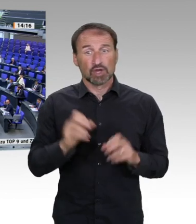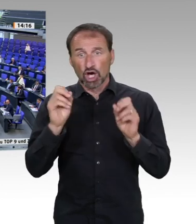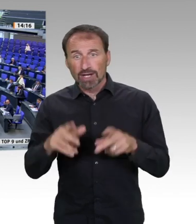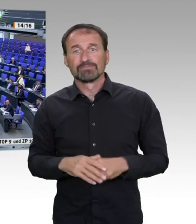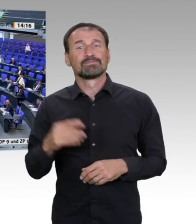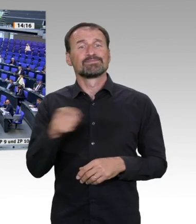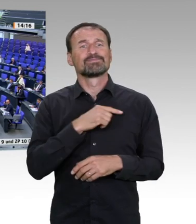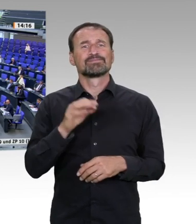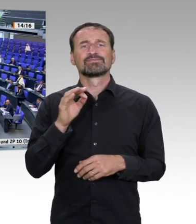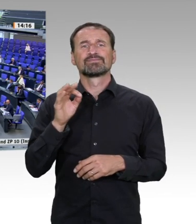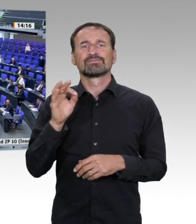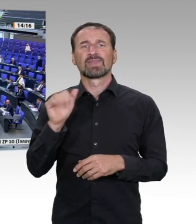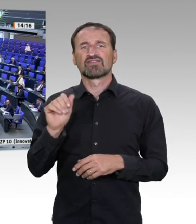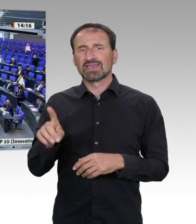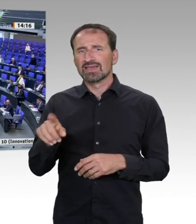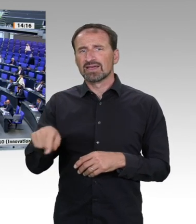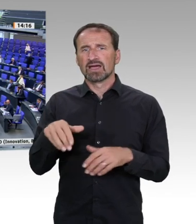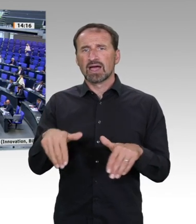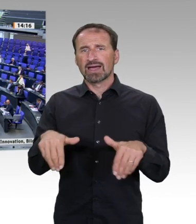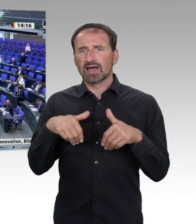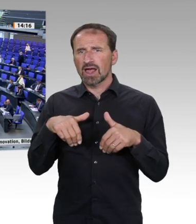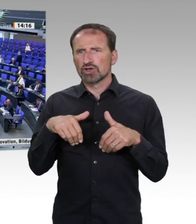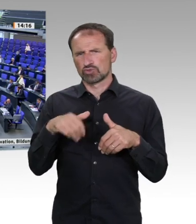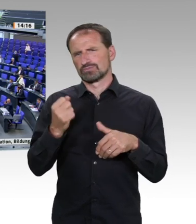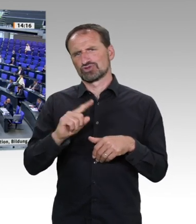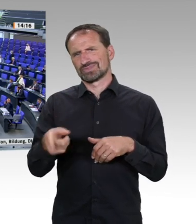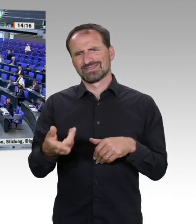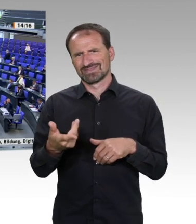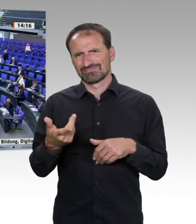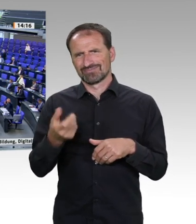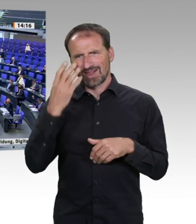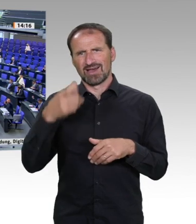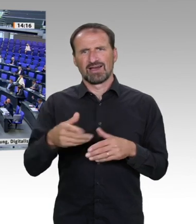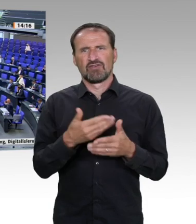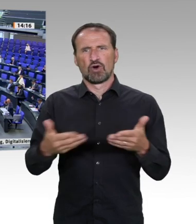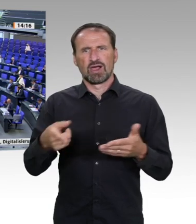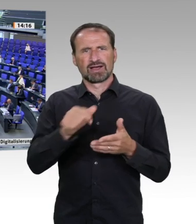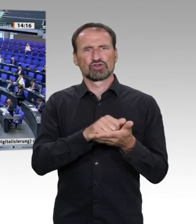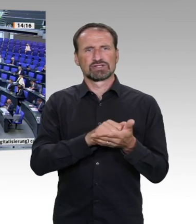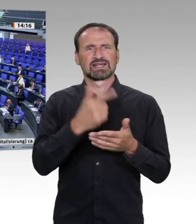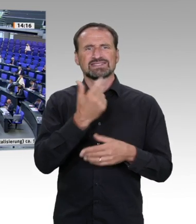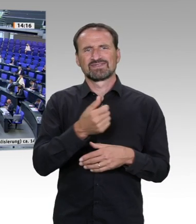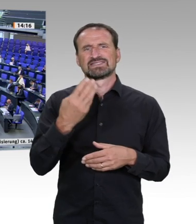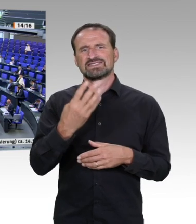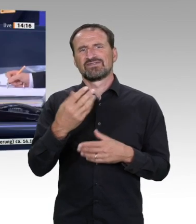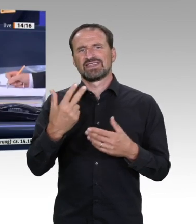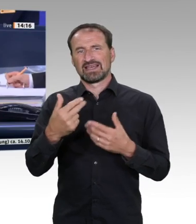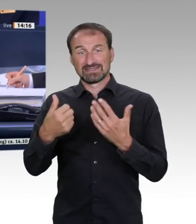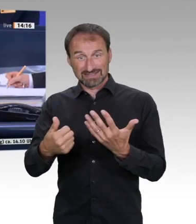Das sind alle Fraktionen, mit Ausnahme der AfD. Wer stimmt dagegen? Die Fraktion der AfD. Enthaltungen? Keine. Der Überweisungsvorschlag ist